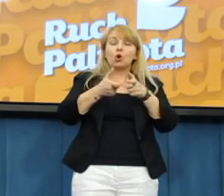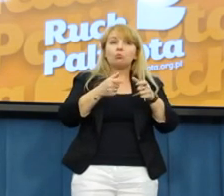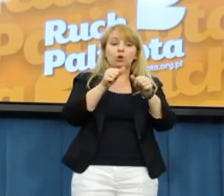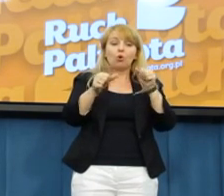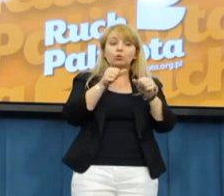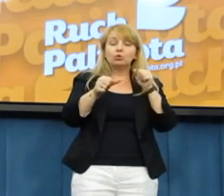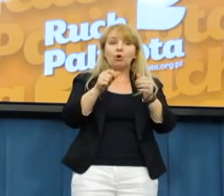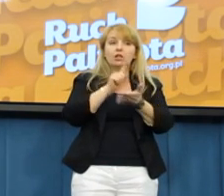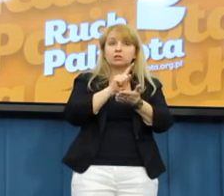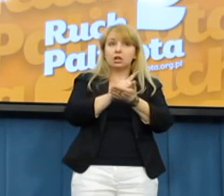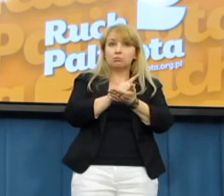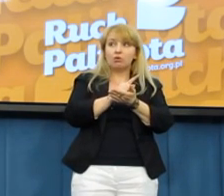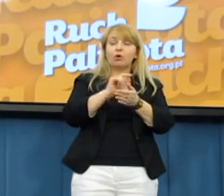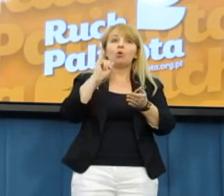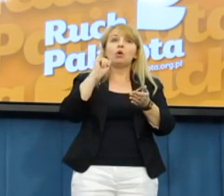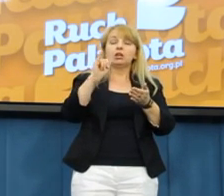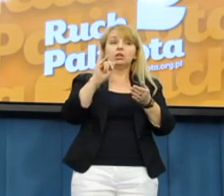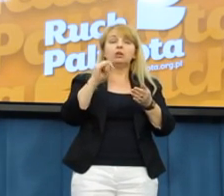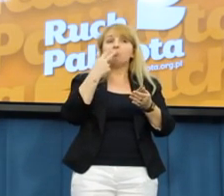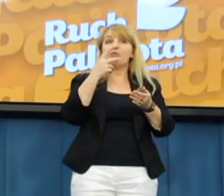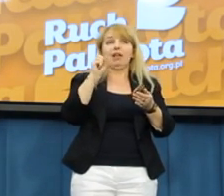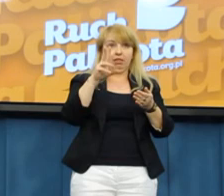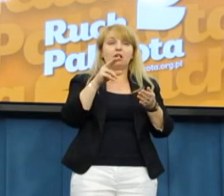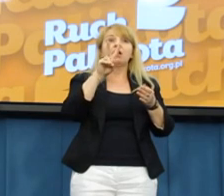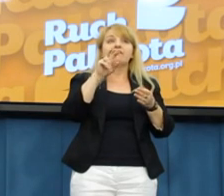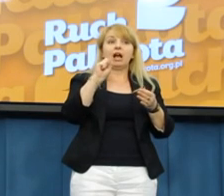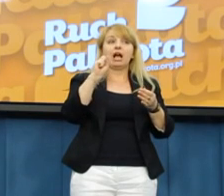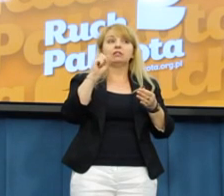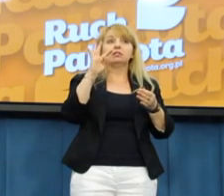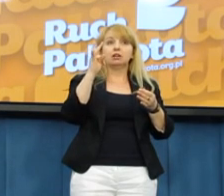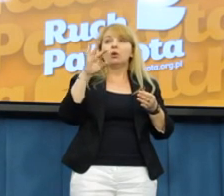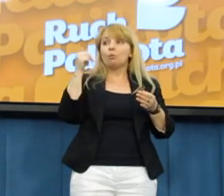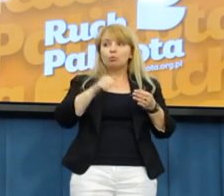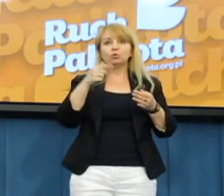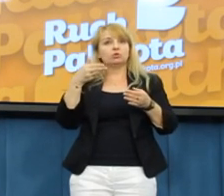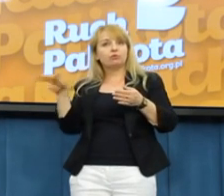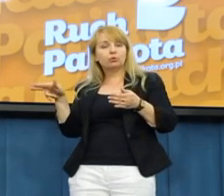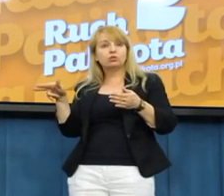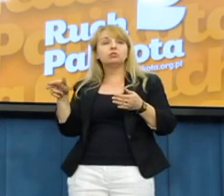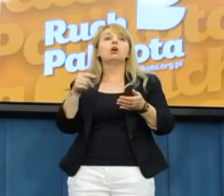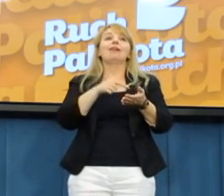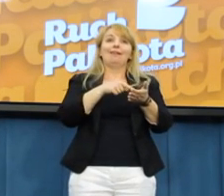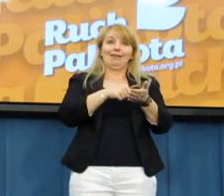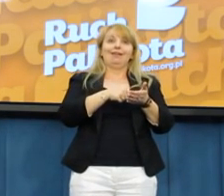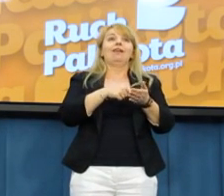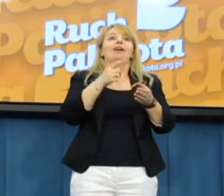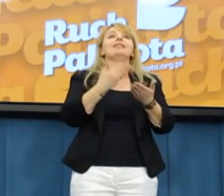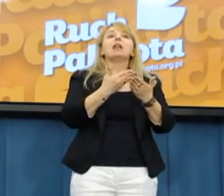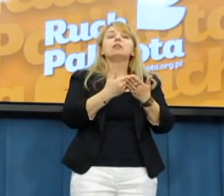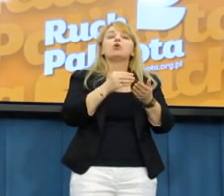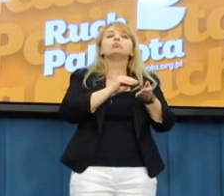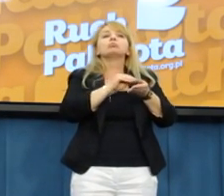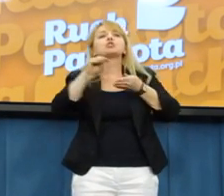celu stwierdzenia, że rzeczywiście ten VAT się przedsiębiorcy należy. No i tutaj dokładnie ten przypadek miał miejsce. Znaczy, w październiku Urząd Skarbowy strzał kontrolę skarbową,